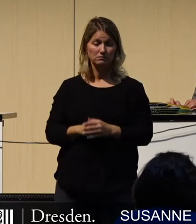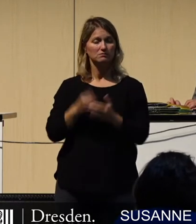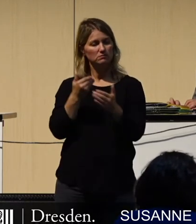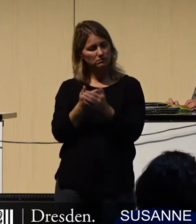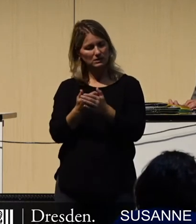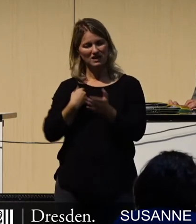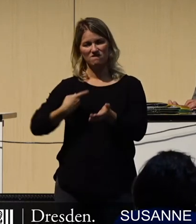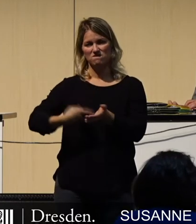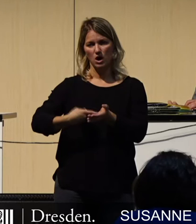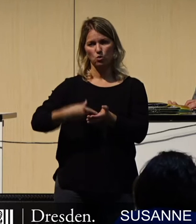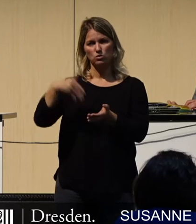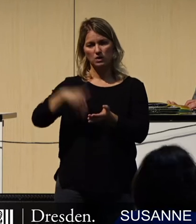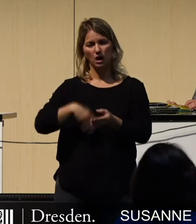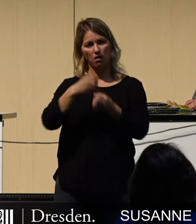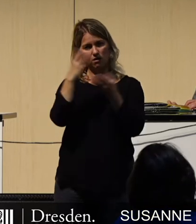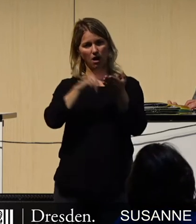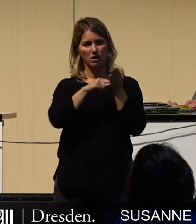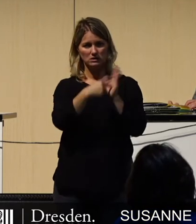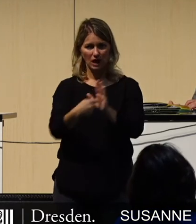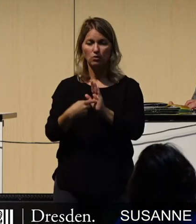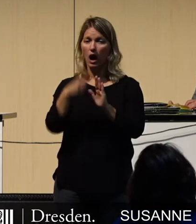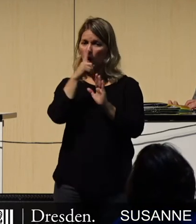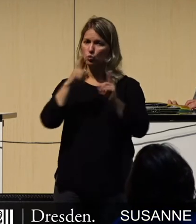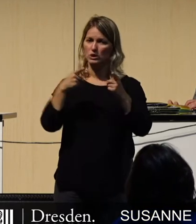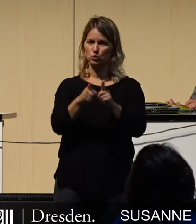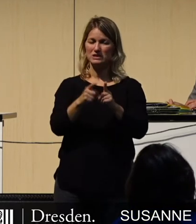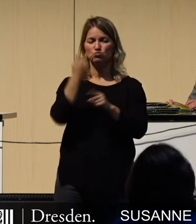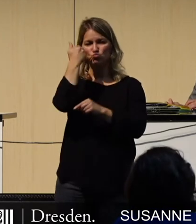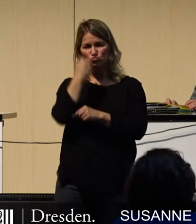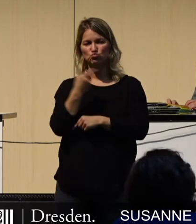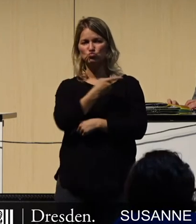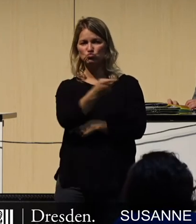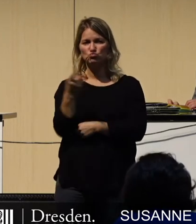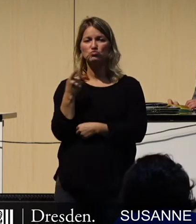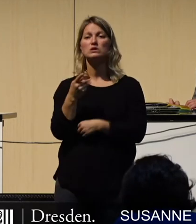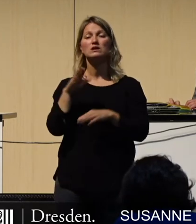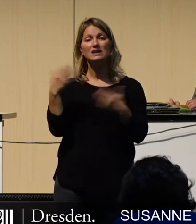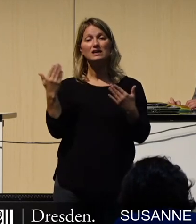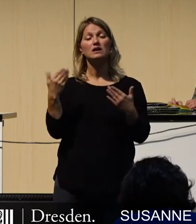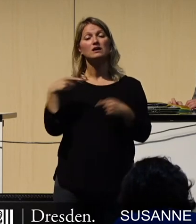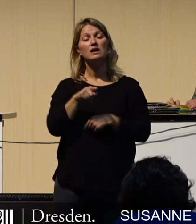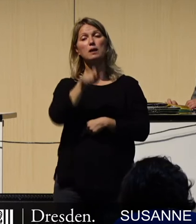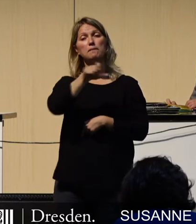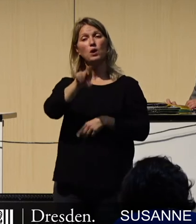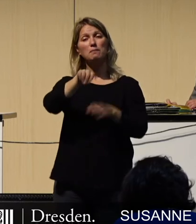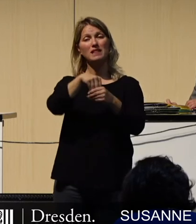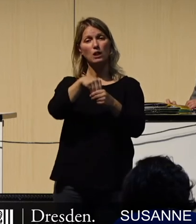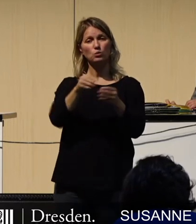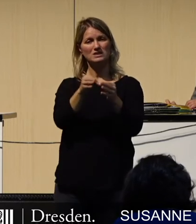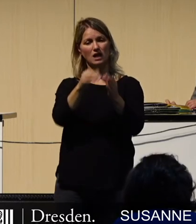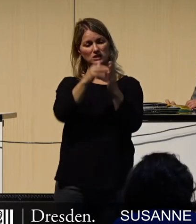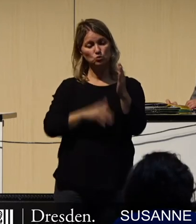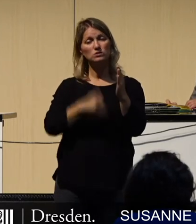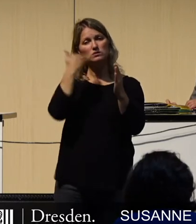nochmal in aller Deutlichkeit und in aller Kürze, nun doch bitte mal die vorliegende Bürgerbeteiligungssatzung